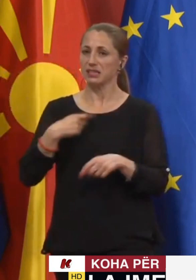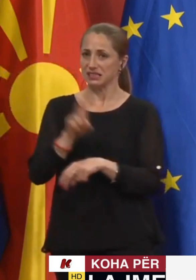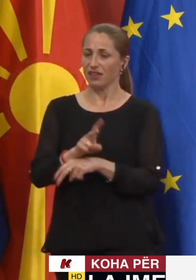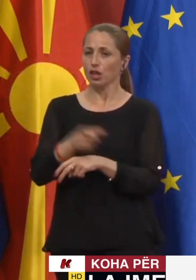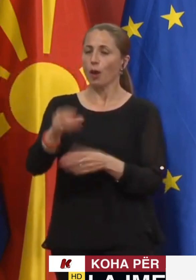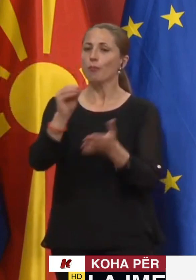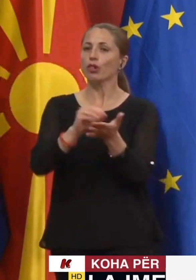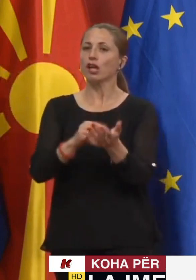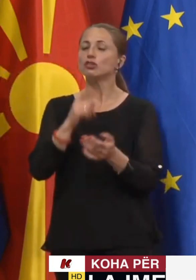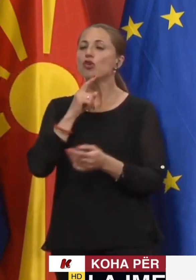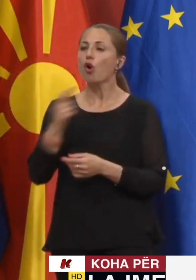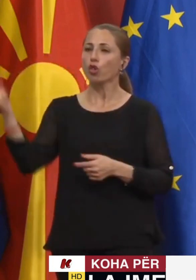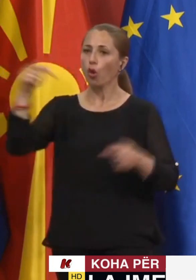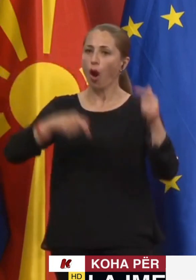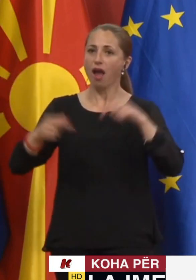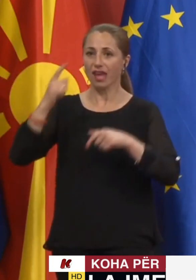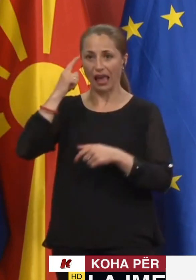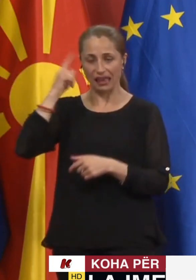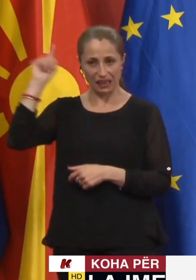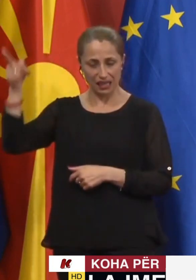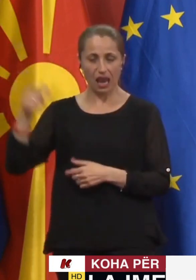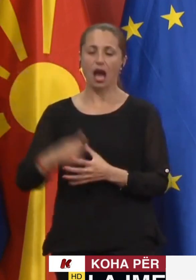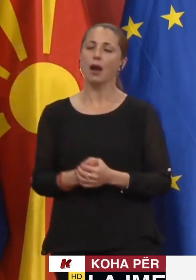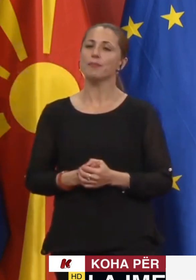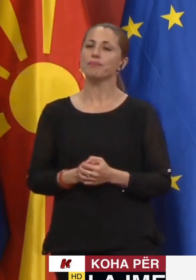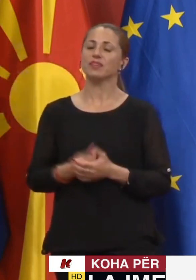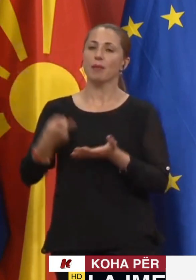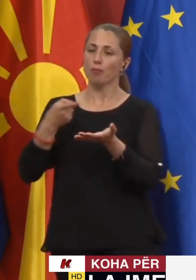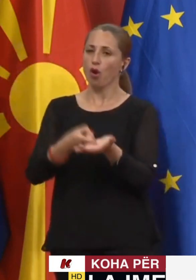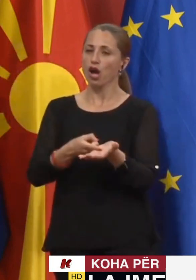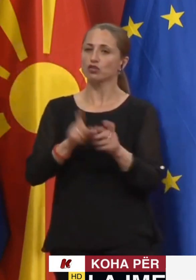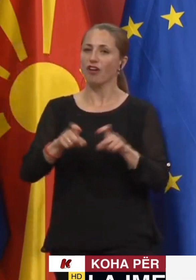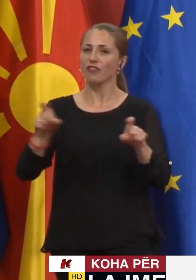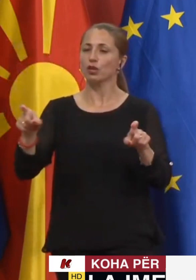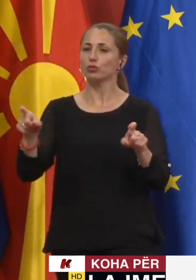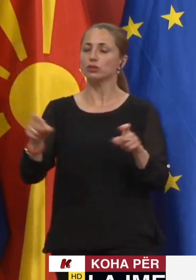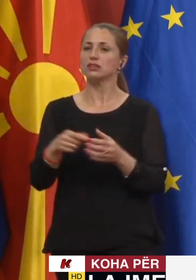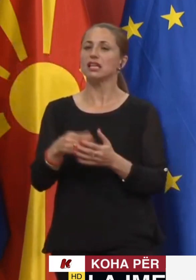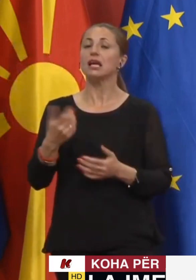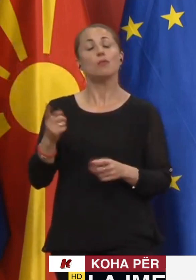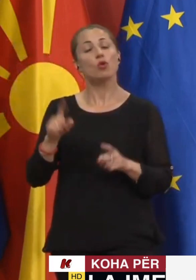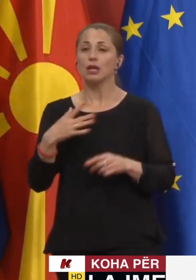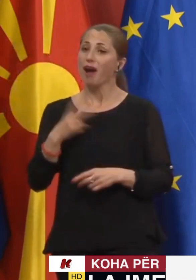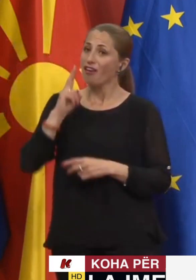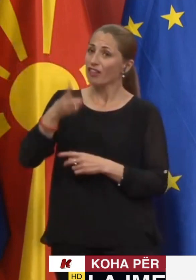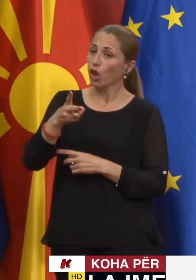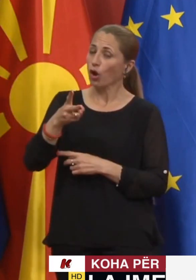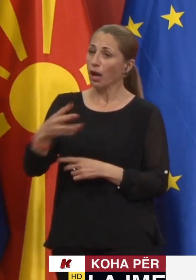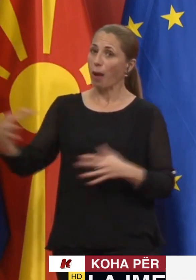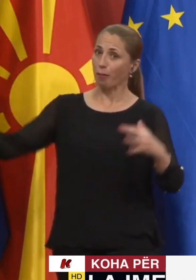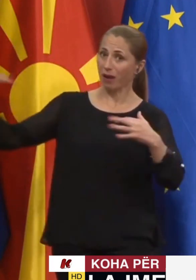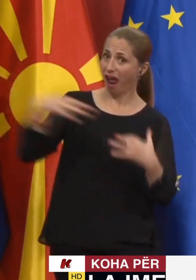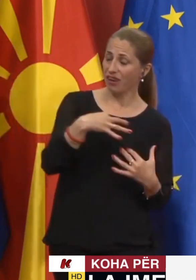një val të dytë, ne po përgatitemi për këtë konfort konsultimeve që kemi me shumë shtete edhe me organizatën botrore të shëndetit.